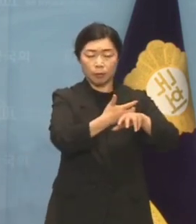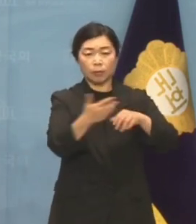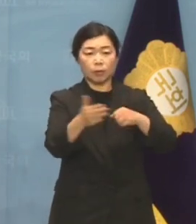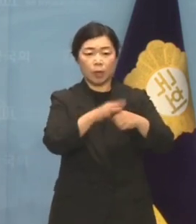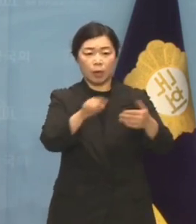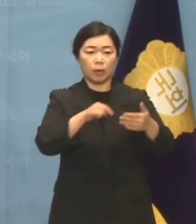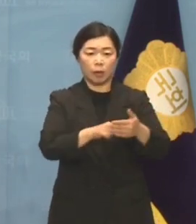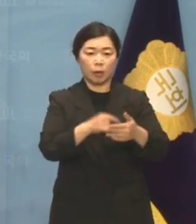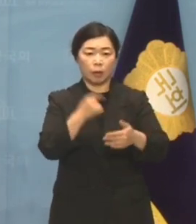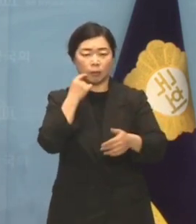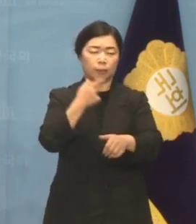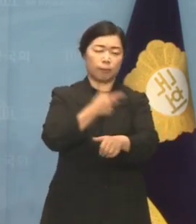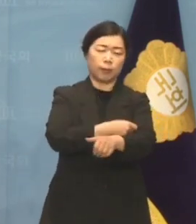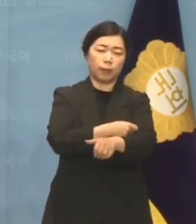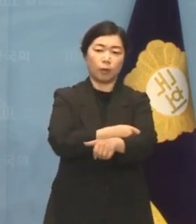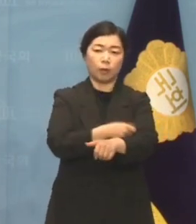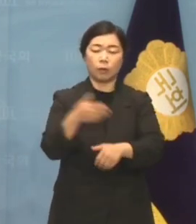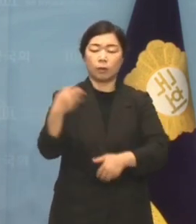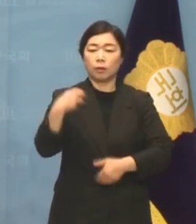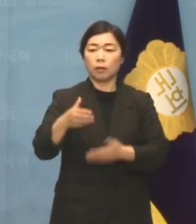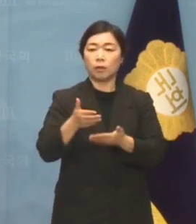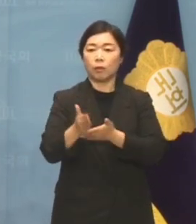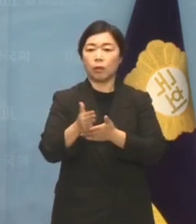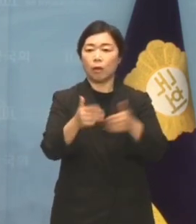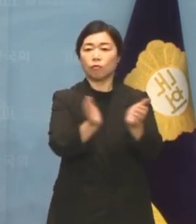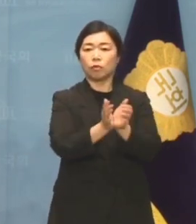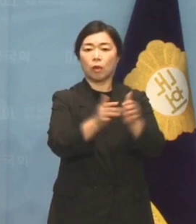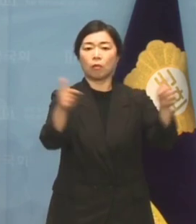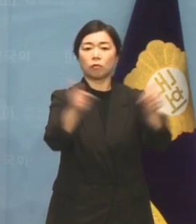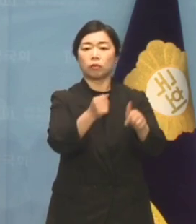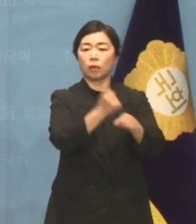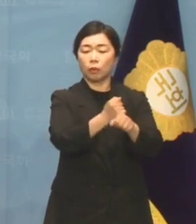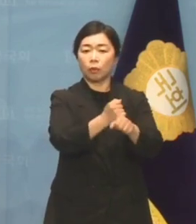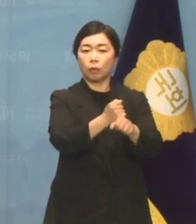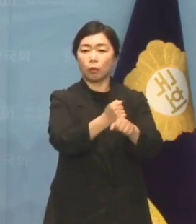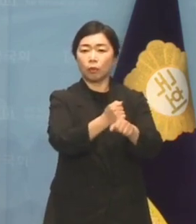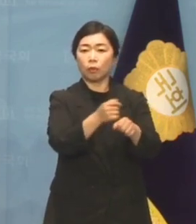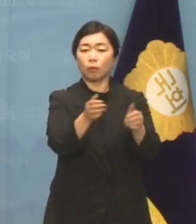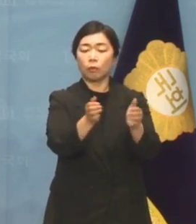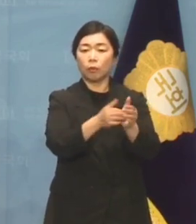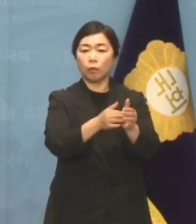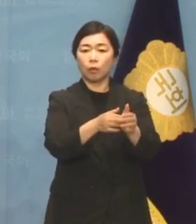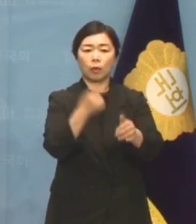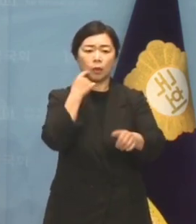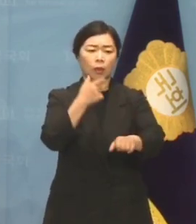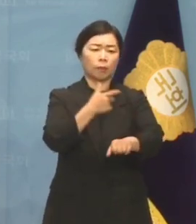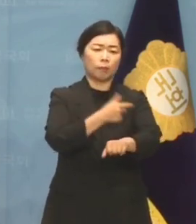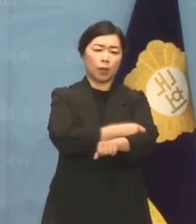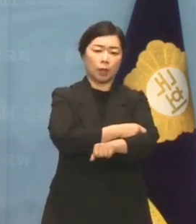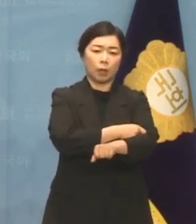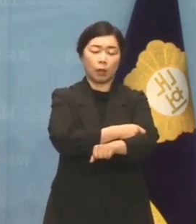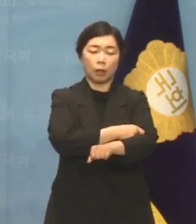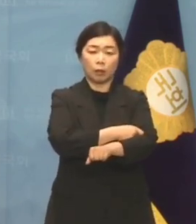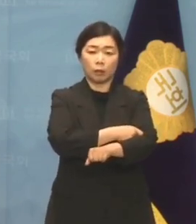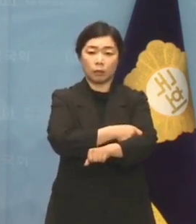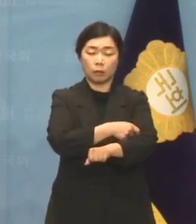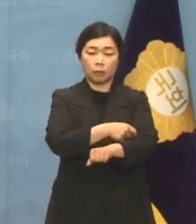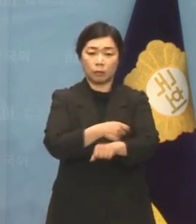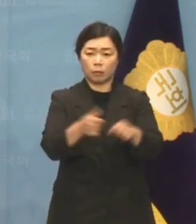내 마약점담부서를 축소했고 마약청정국을 이룩한 마약수자 역량을 현저히